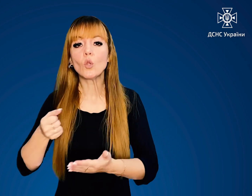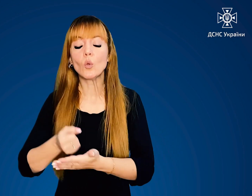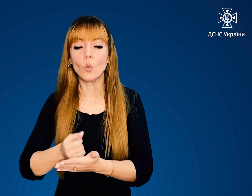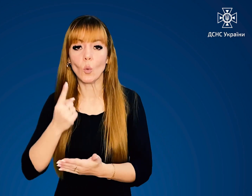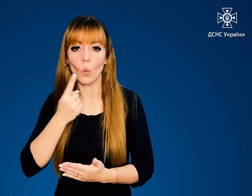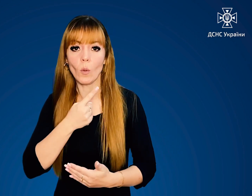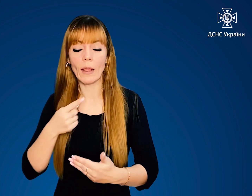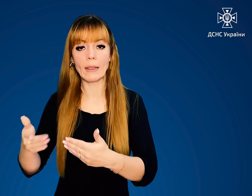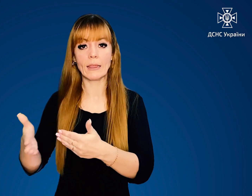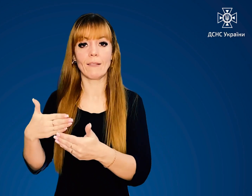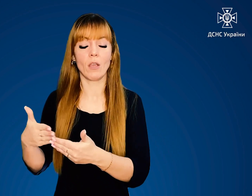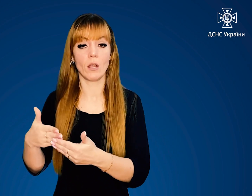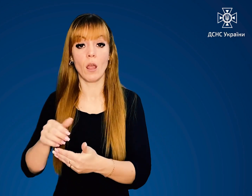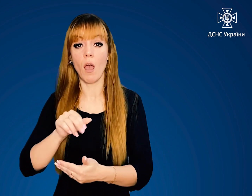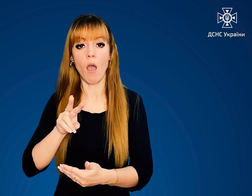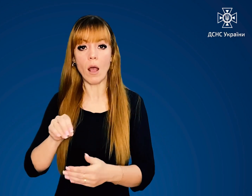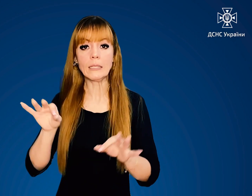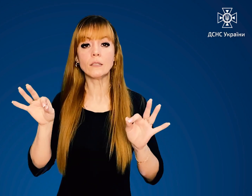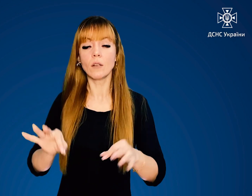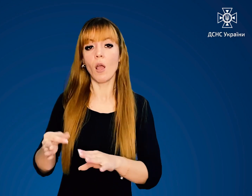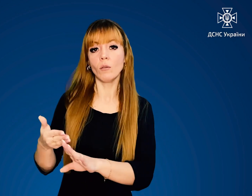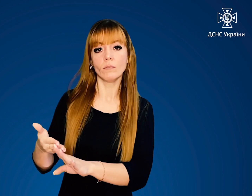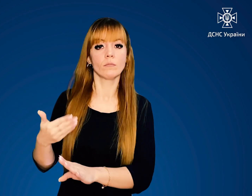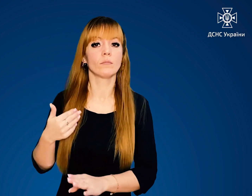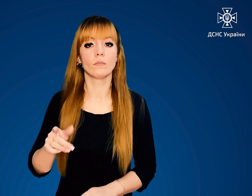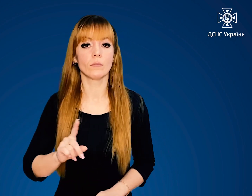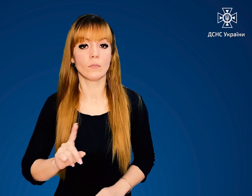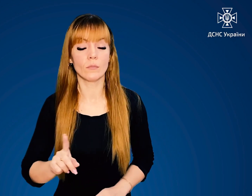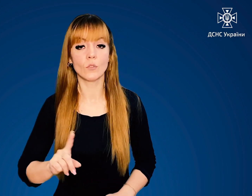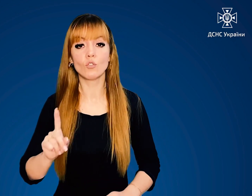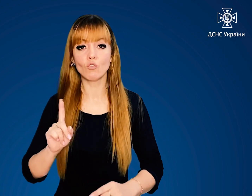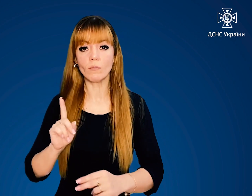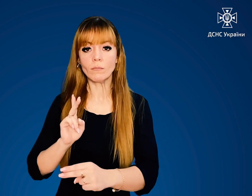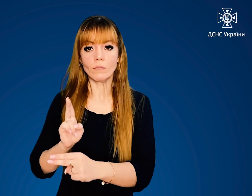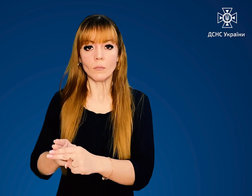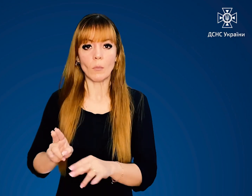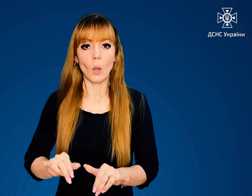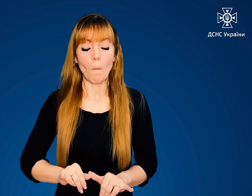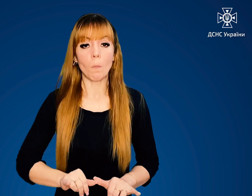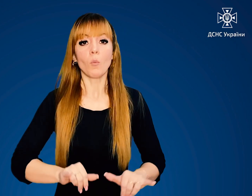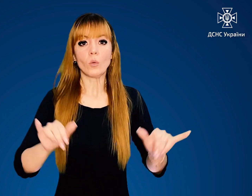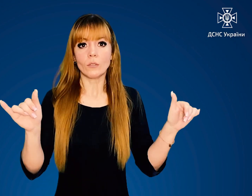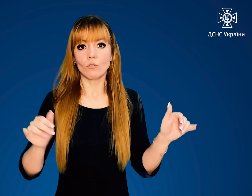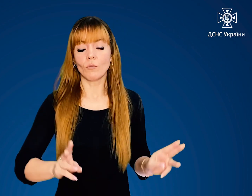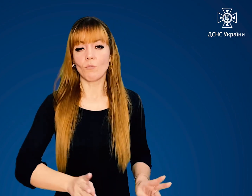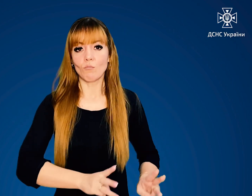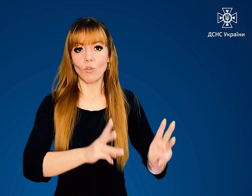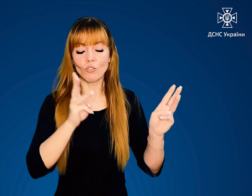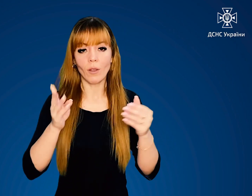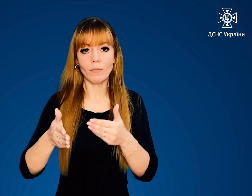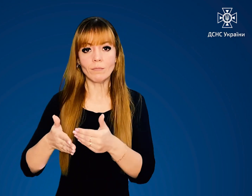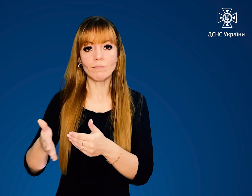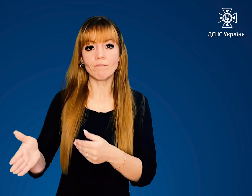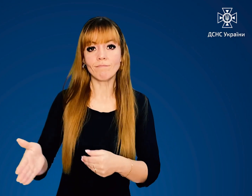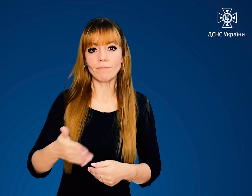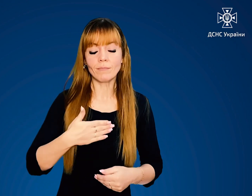приміщення, але не відчиняйте їх відразу, щоб уникнути посилення пожежі від великого притоку